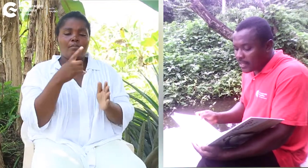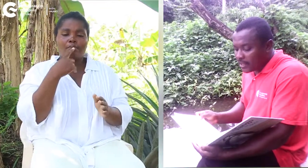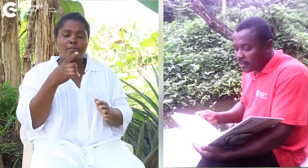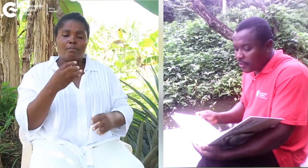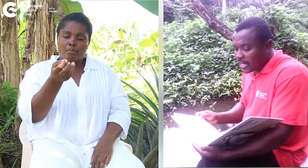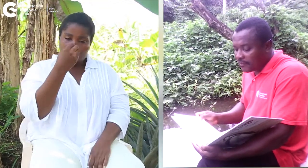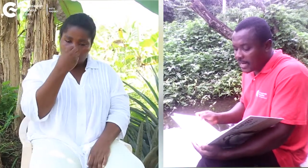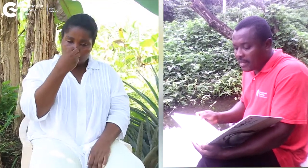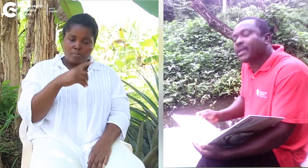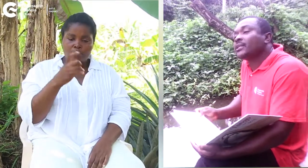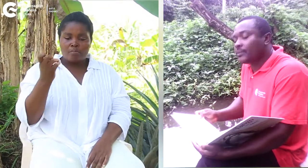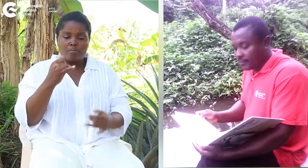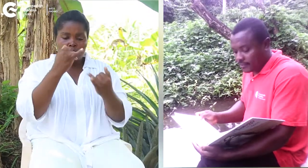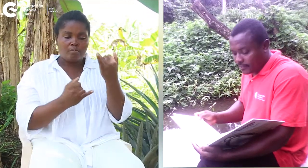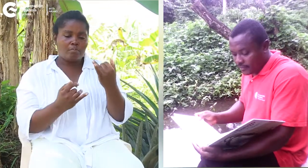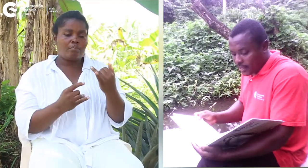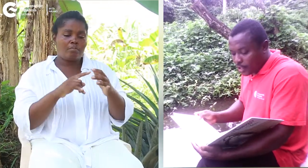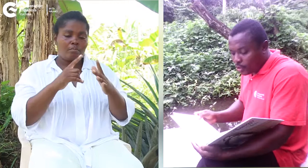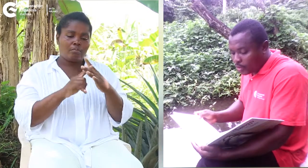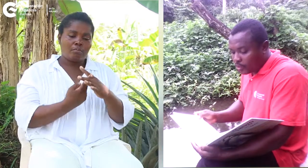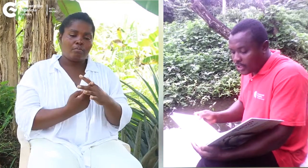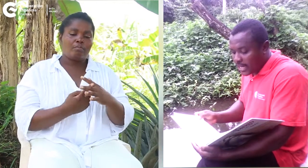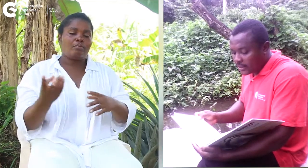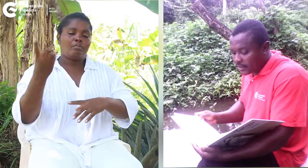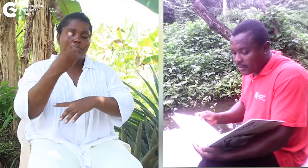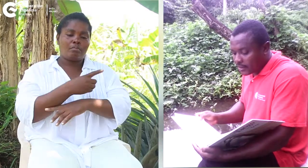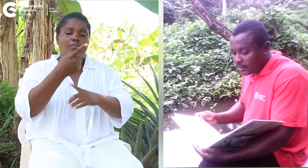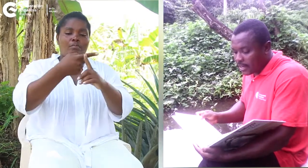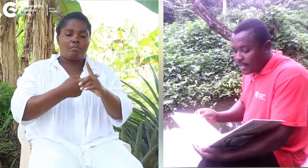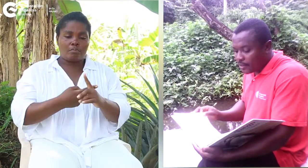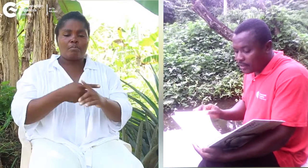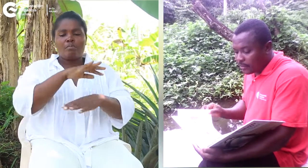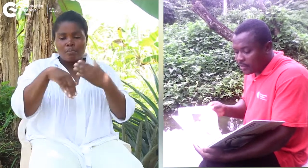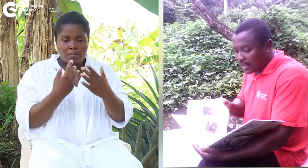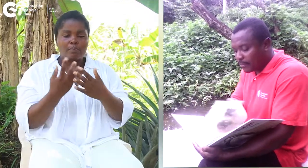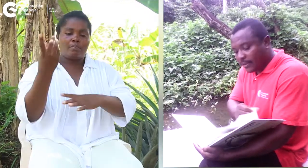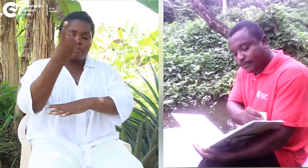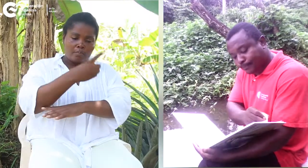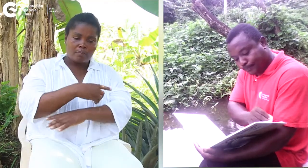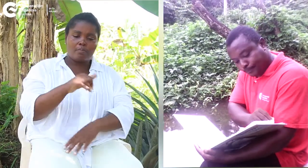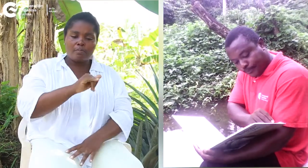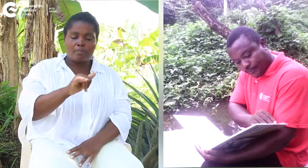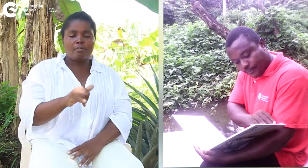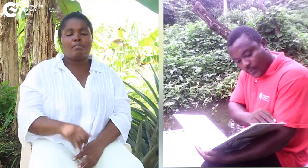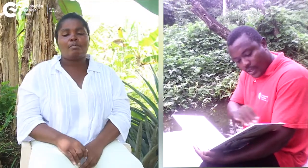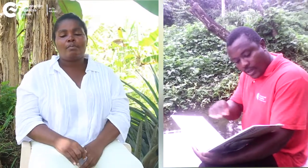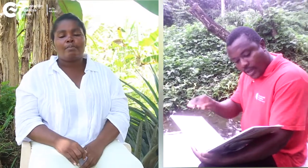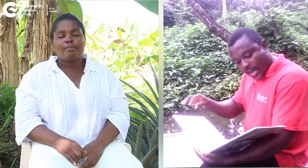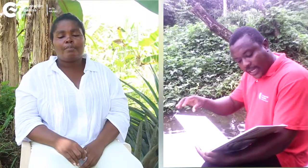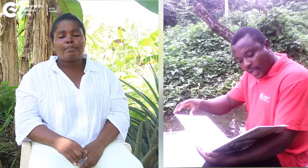inicio y al final del mes. Y todos los días del medio también. Hasta que